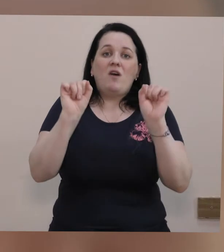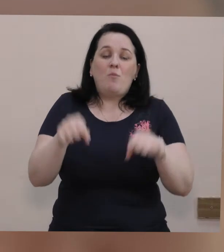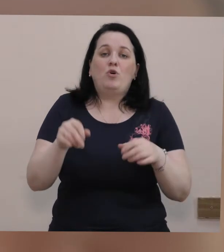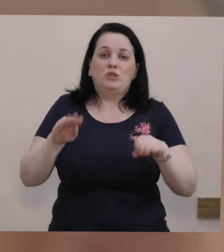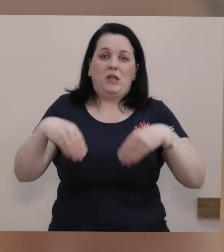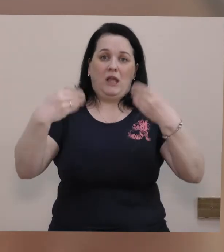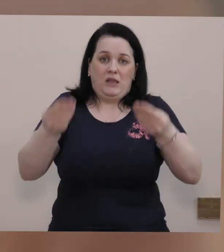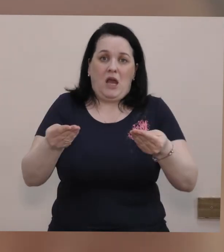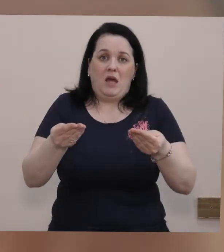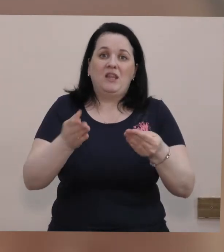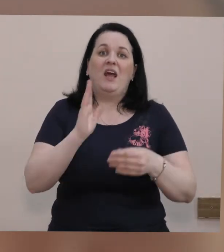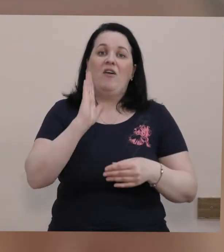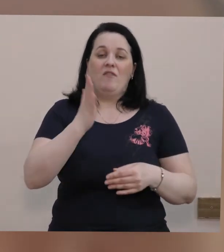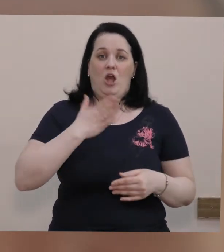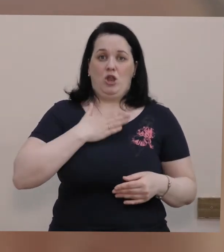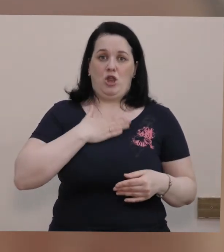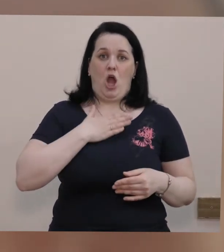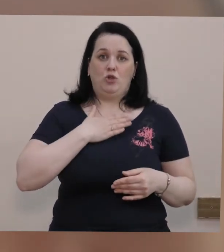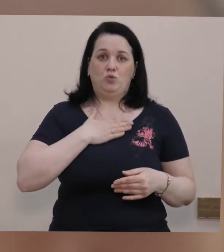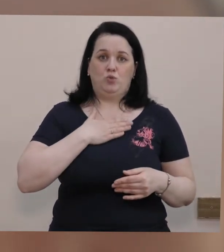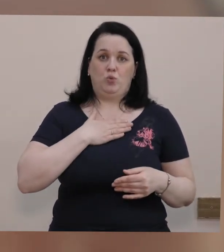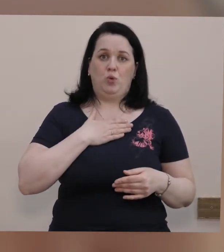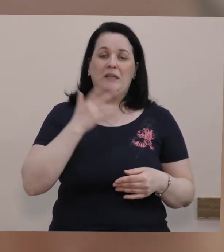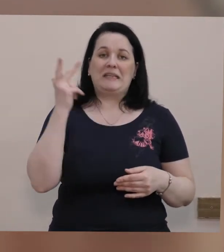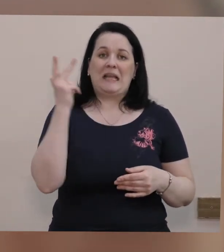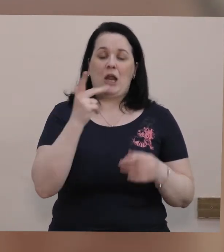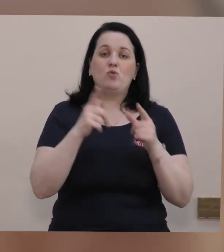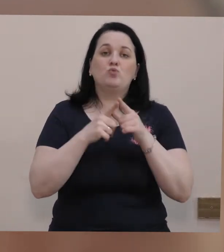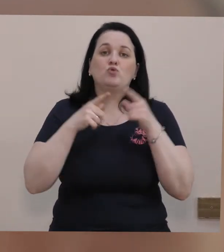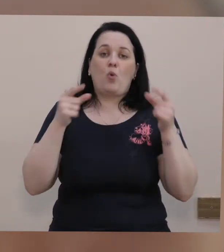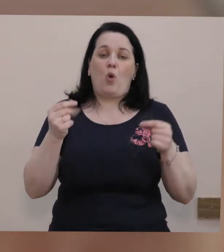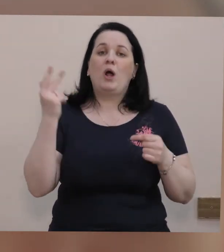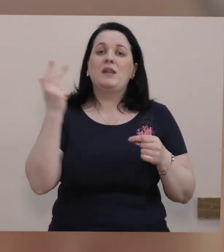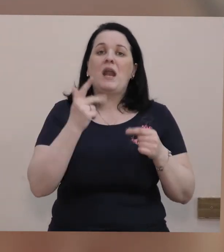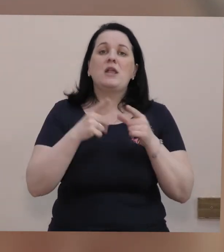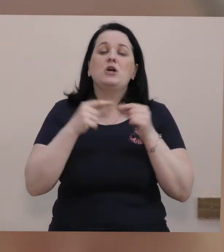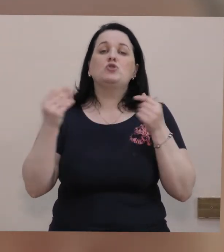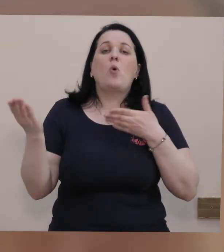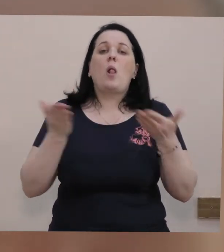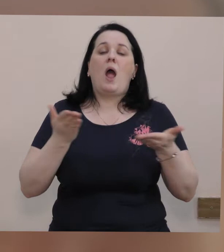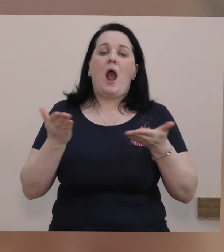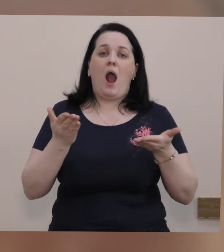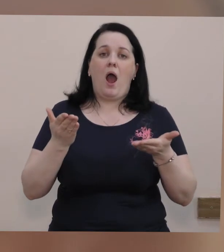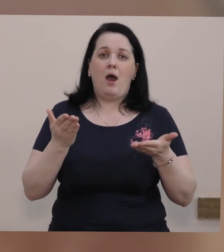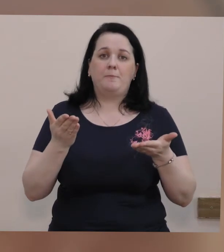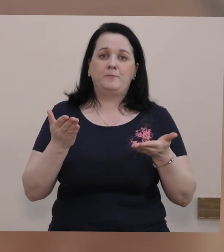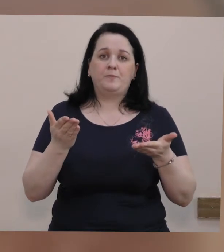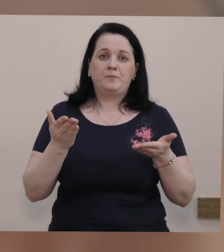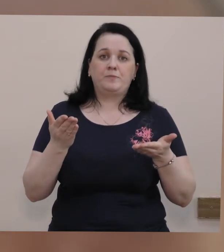надати в нашу третю школу, яка